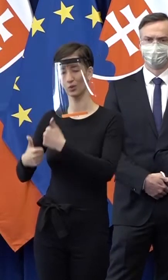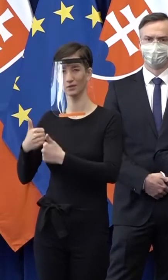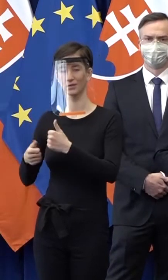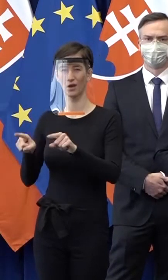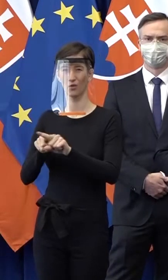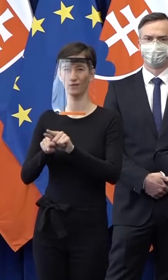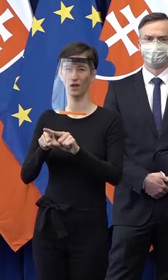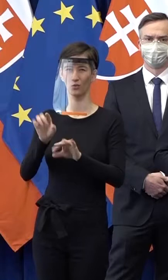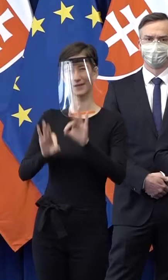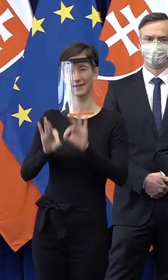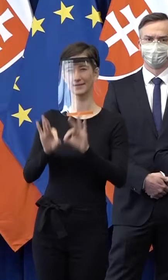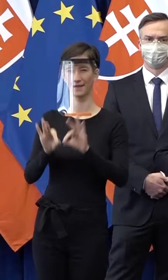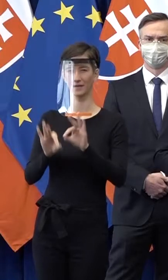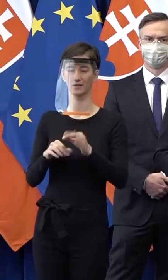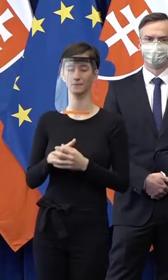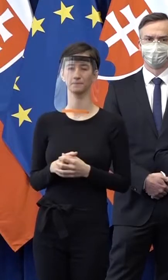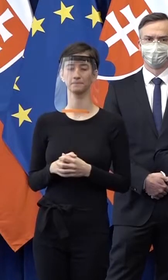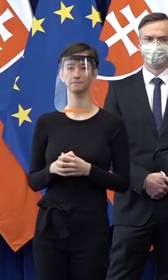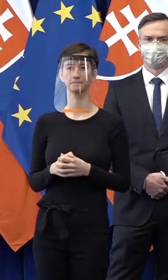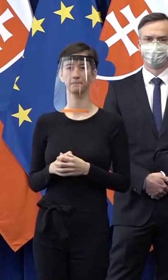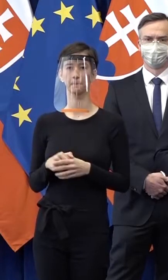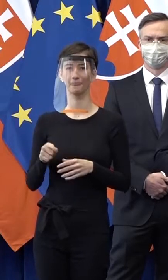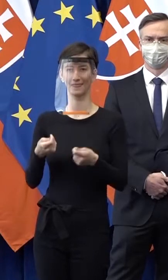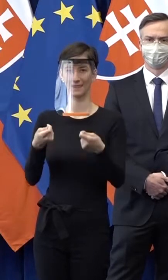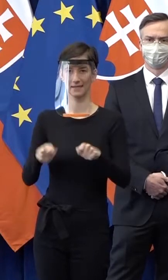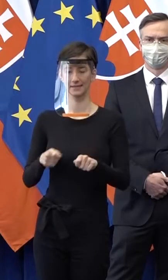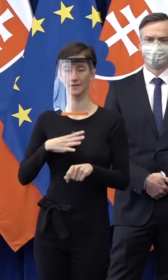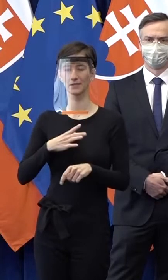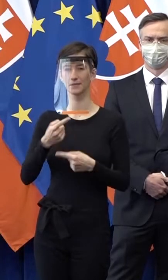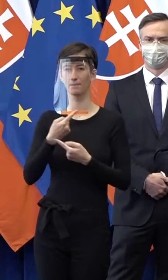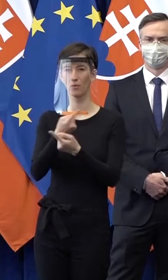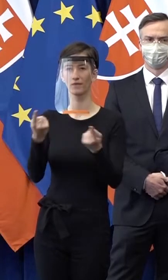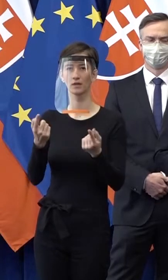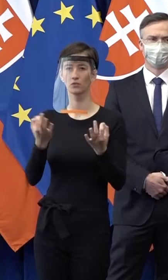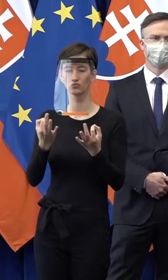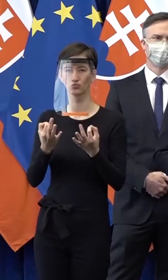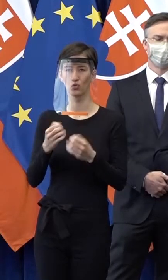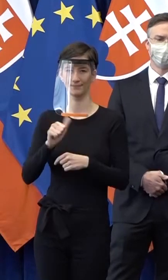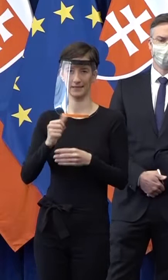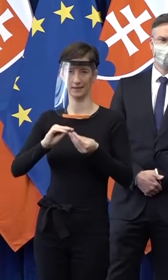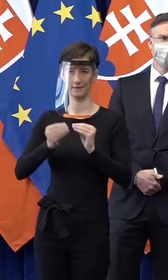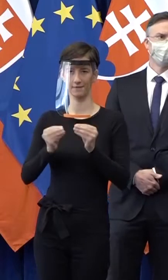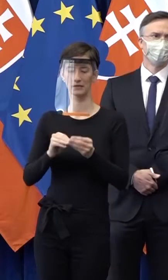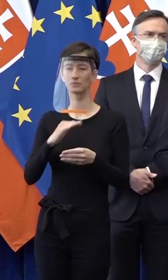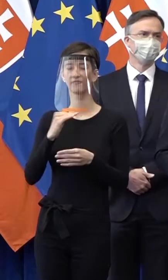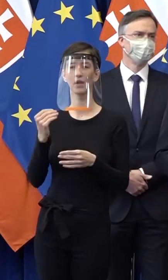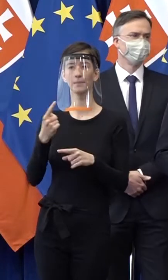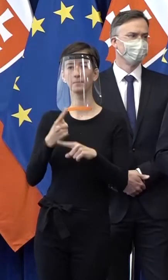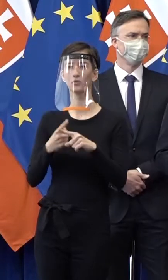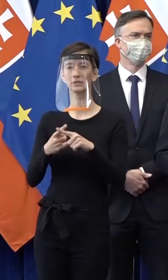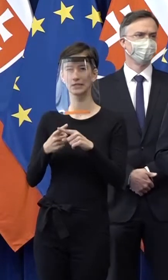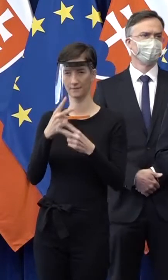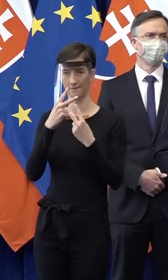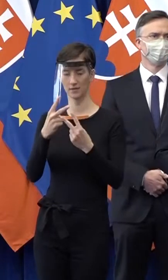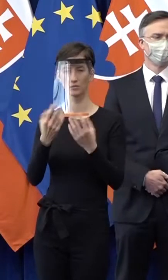krajiny v rámci Európskej únie. A na záver by som chcel povedať jedno, a to tiež hodnotíme pozitívne, sme sa